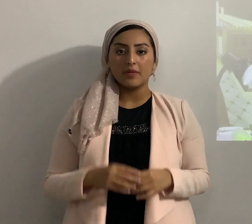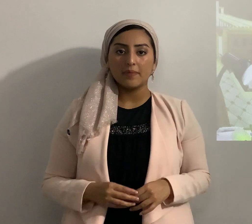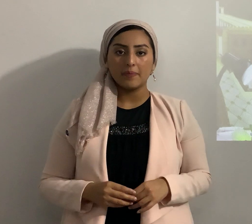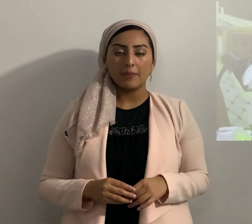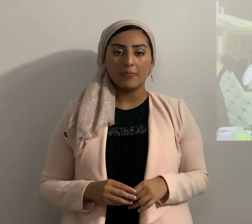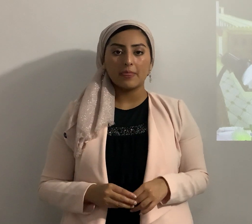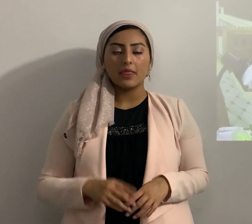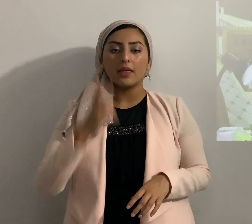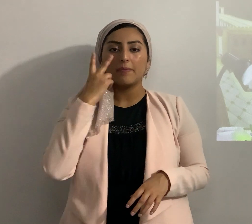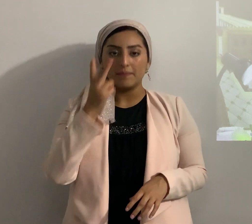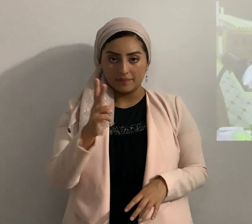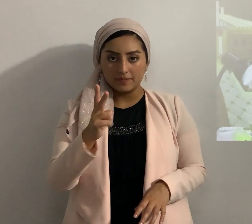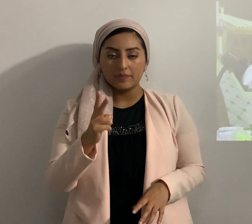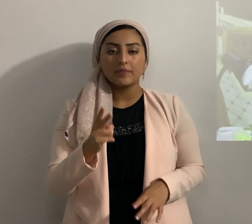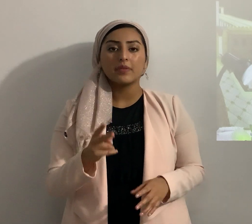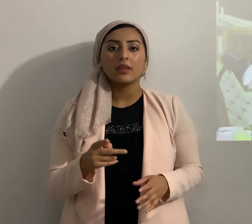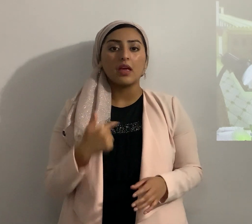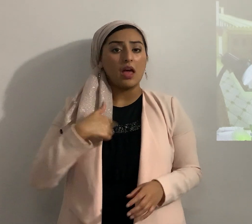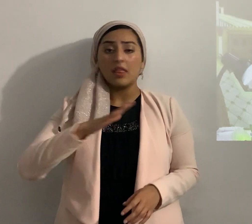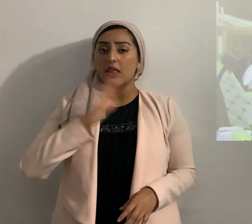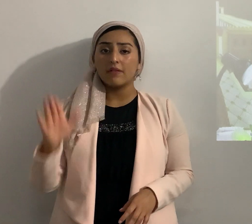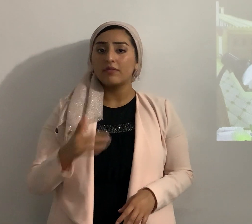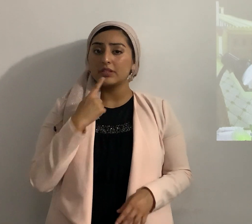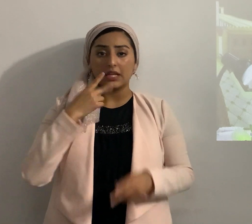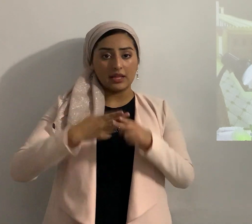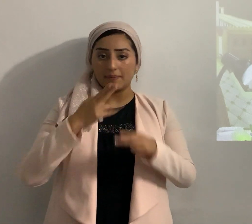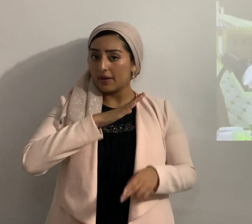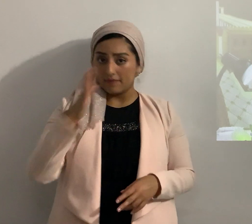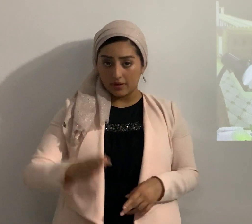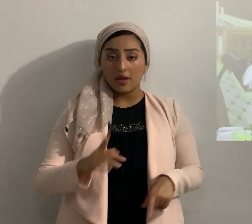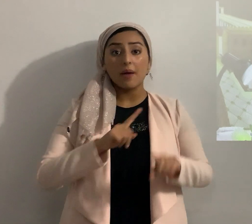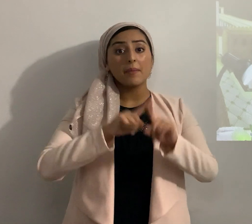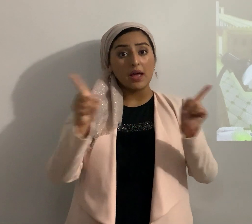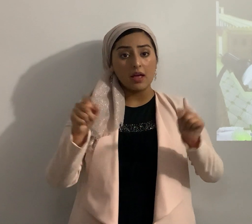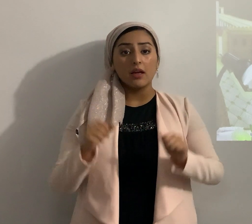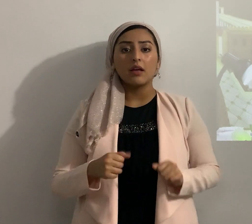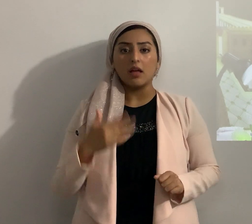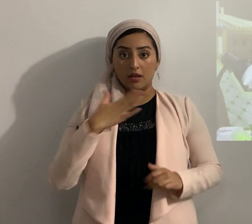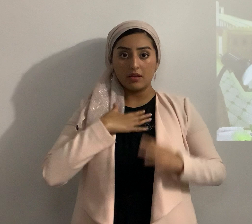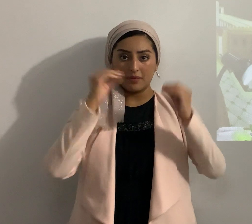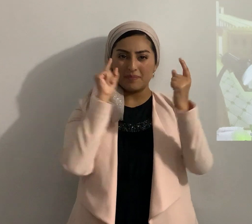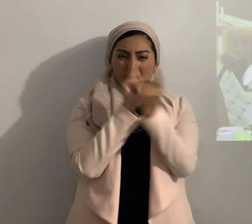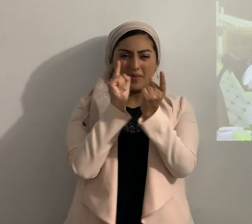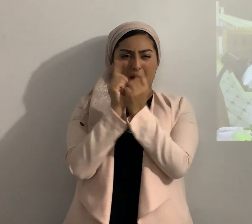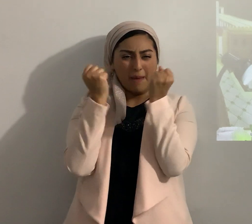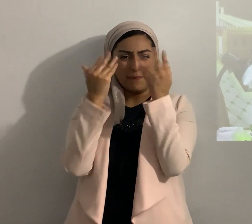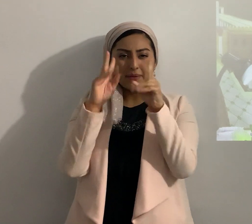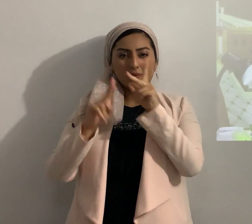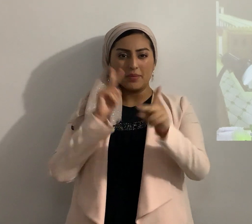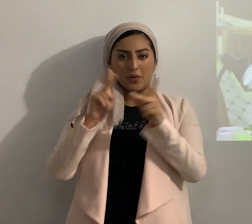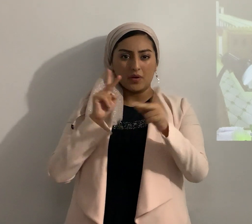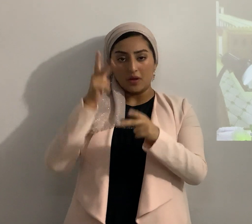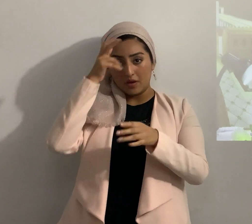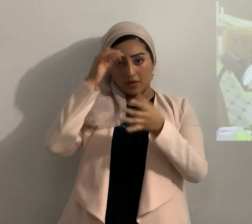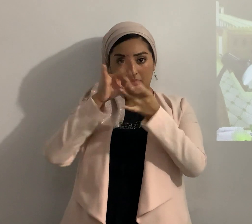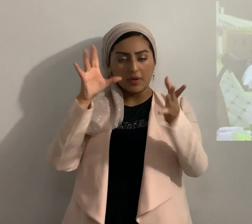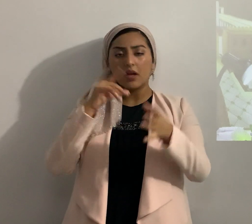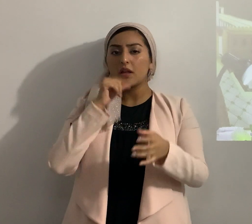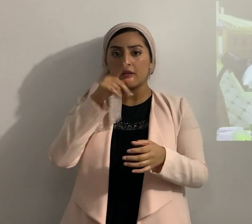mira nunca diré nombres lógico pero he ministrado tantas almas en liberación y esto no es para penar a